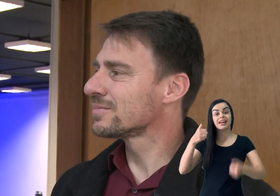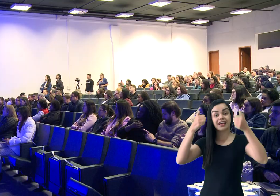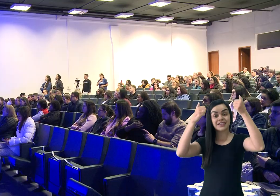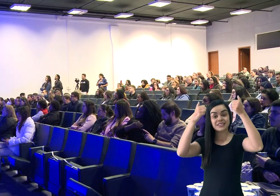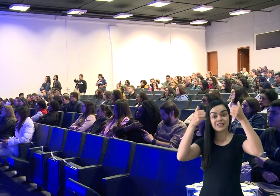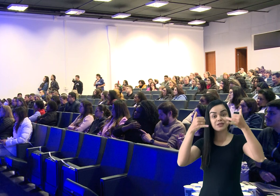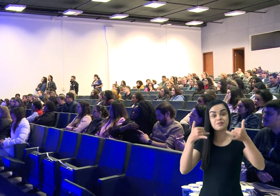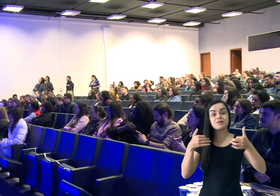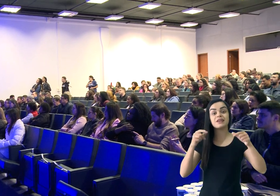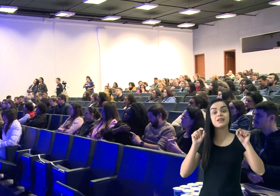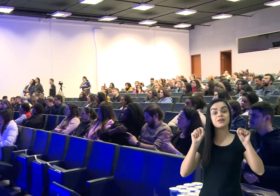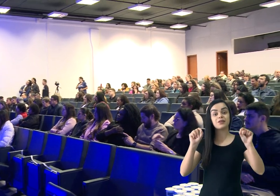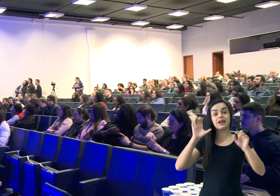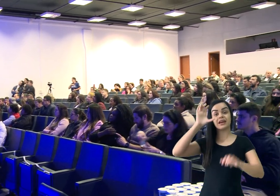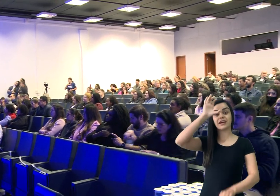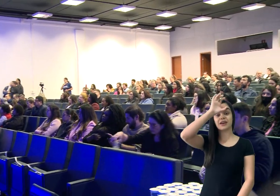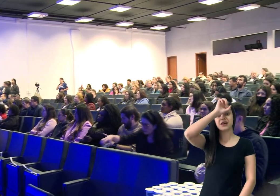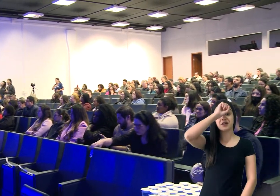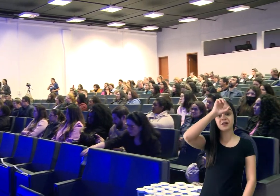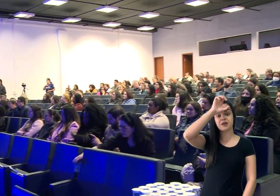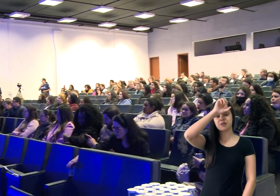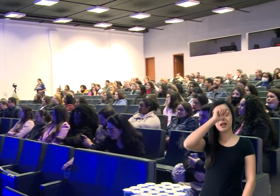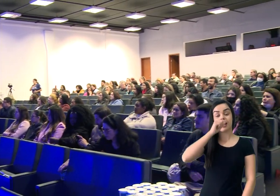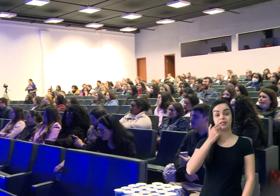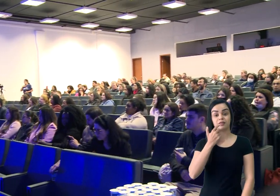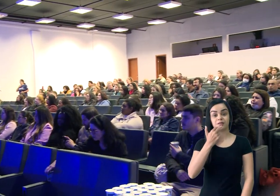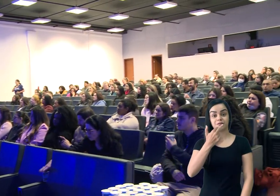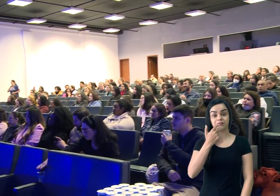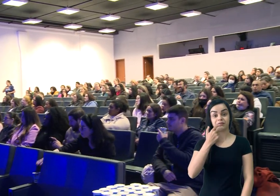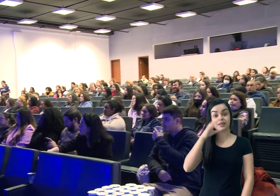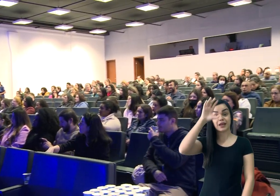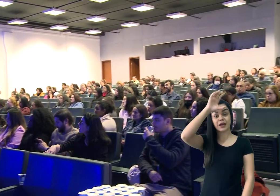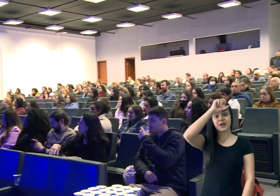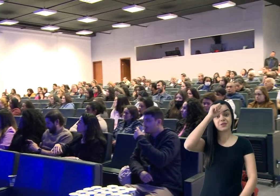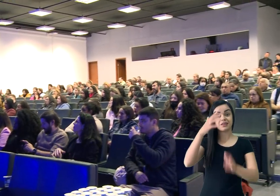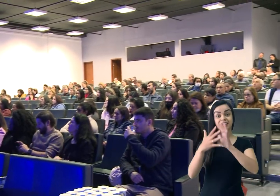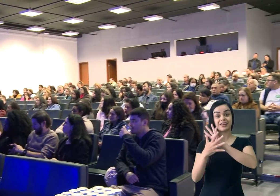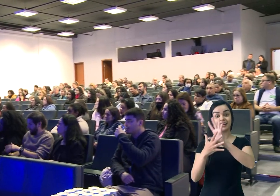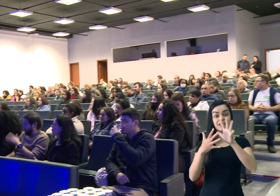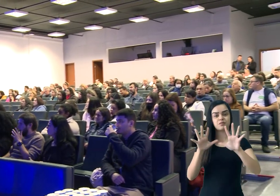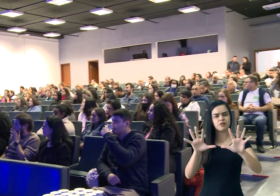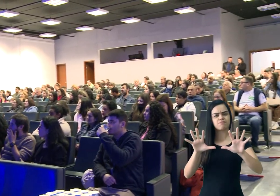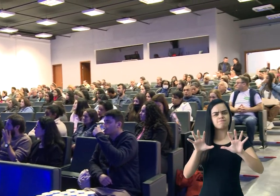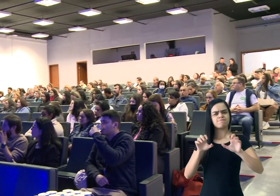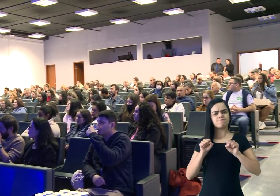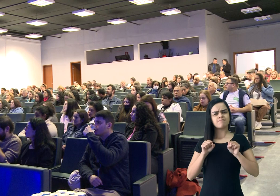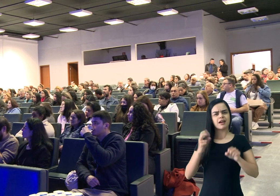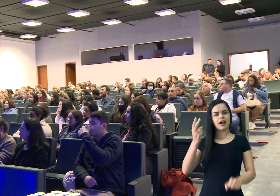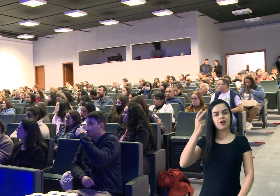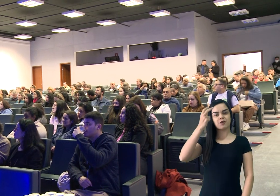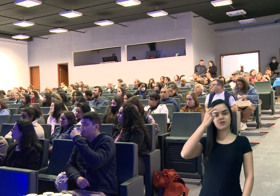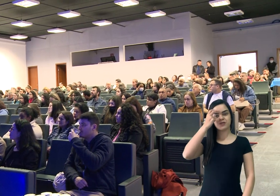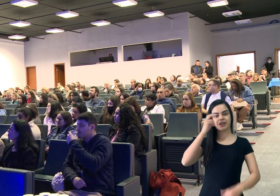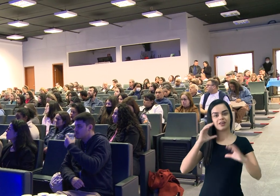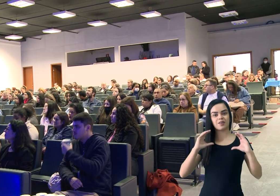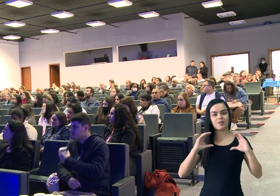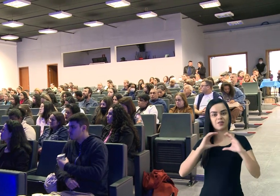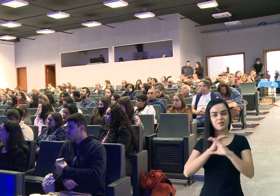E ele nos conta que, tal como o aprendizado de qualquer idioma, aprender Libras é se apropriar de uma cultura inteira.